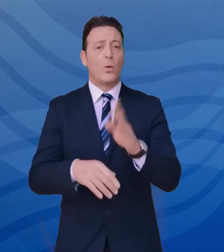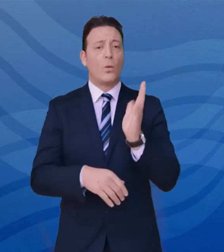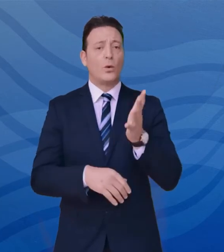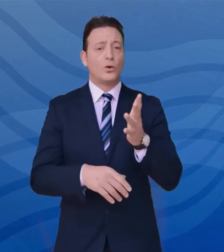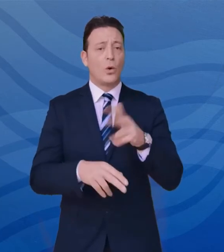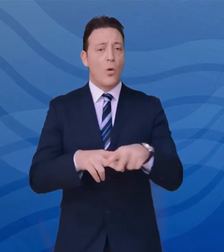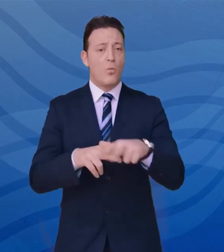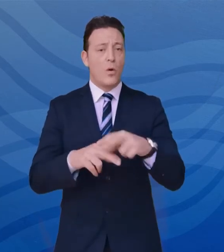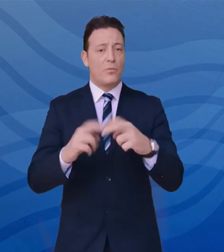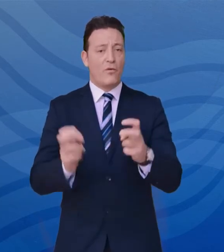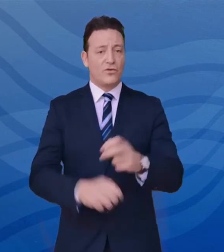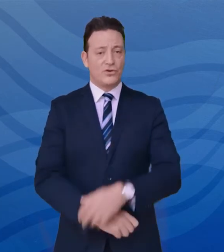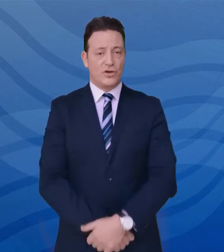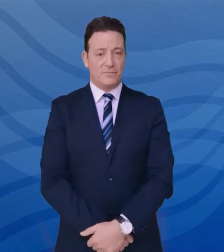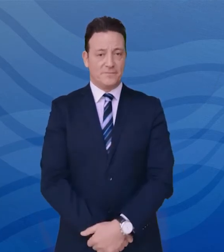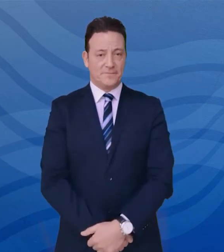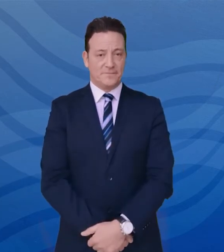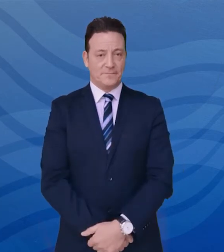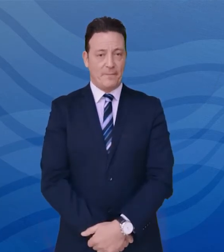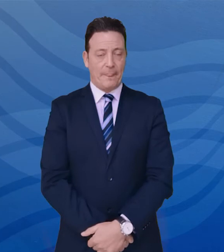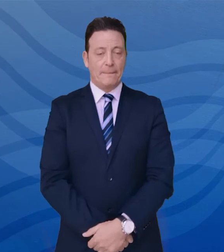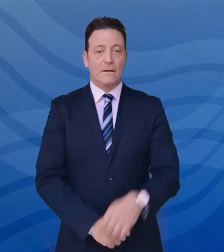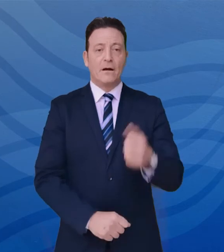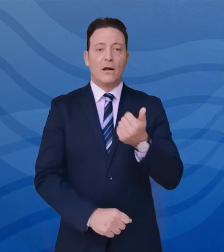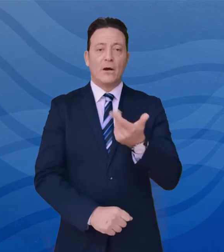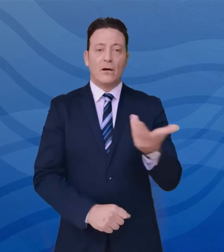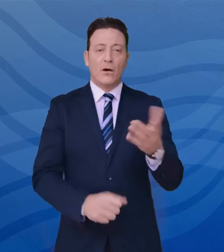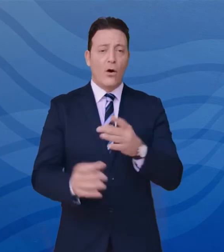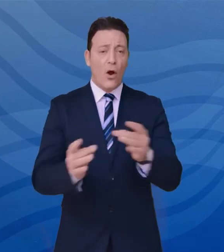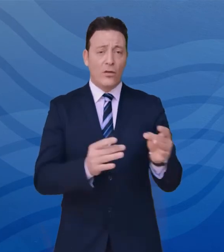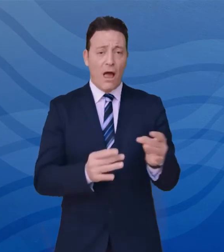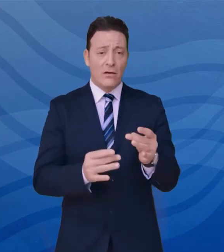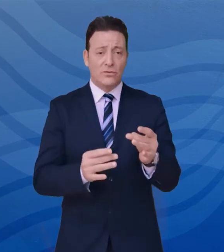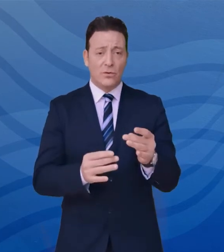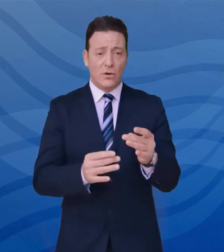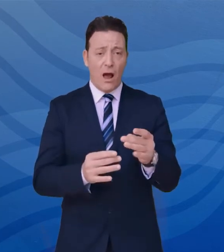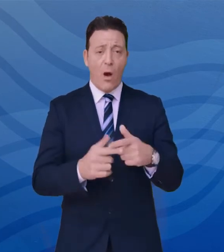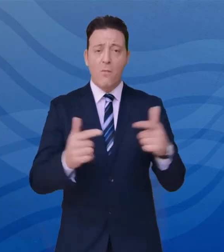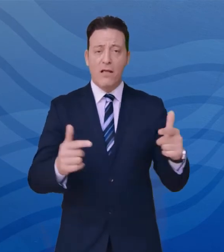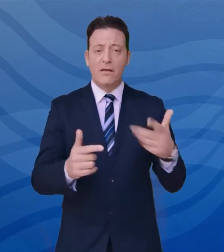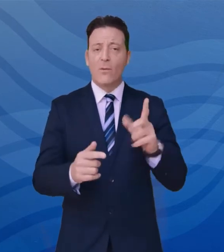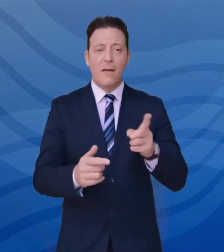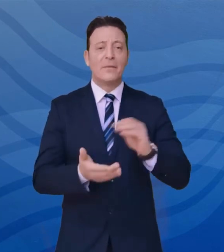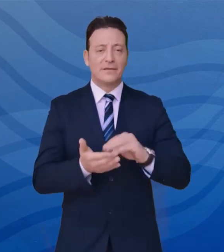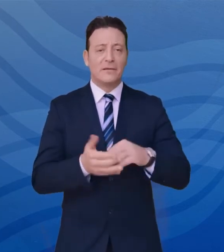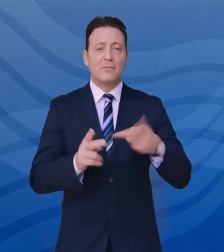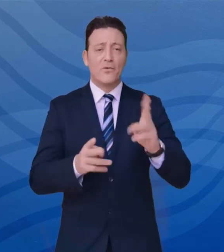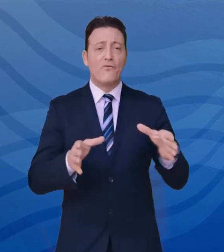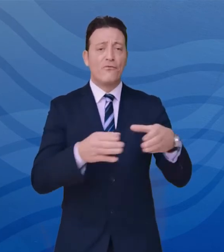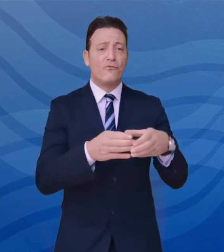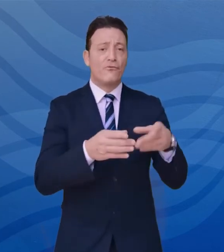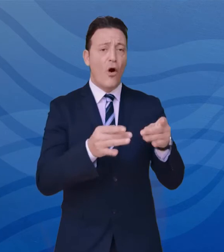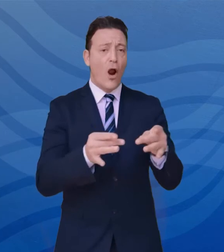della provincia. Gli incrementi numerici dei casi di positività sono dovuti sempre alla presenza di più focolai sul